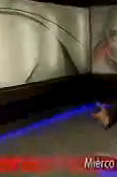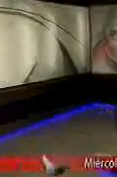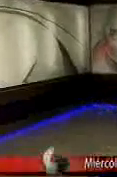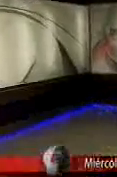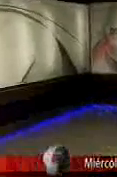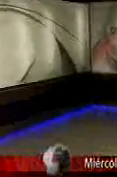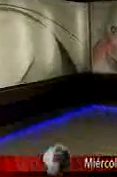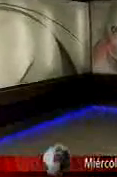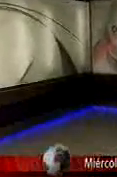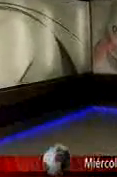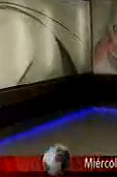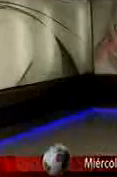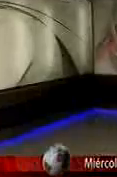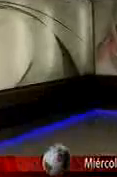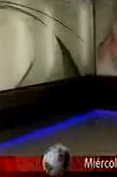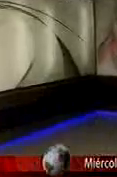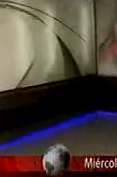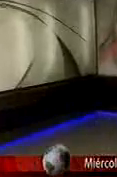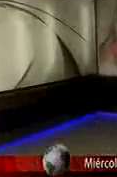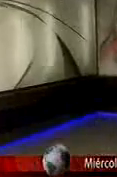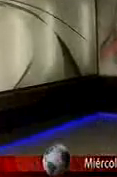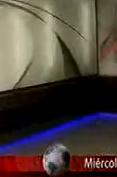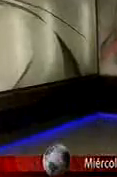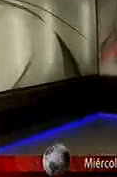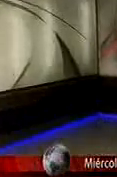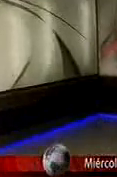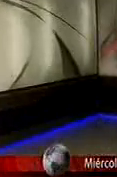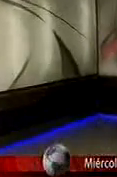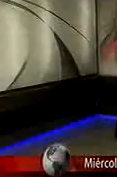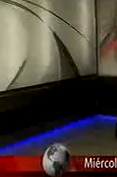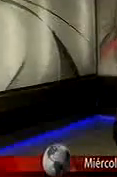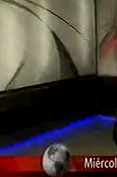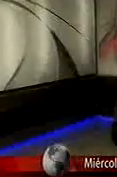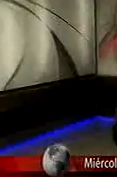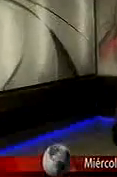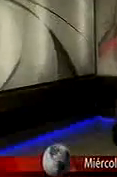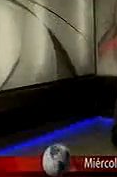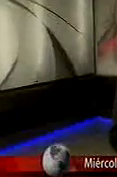El mes de